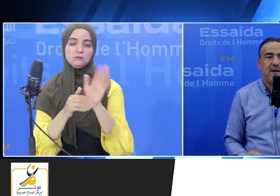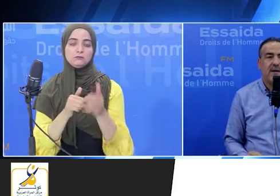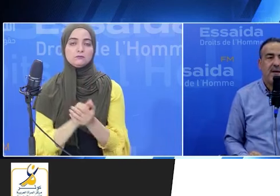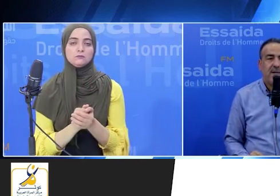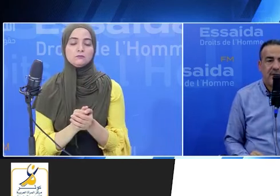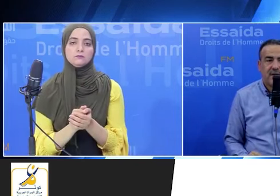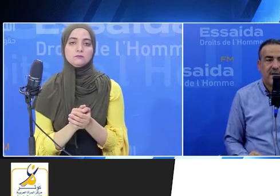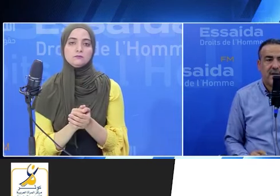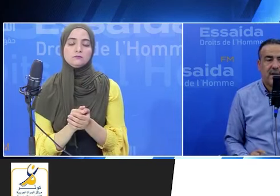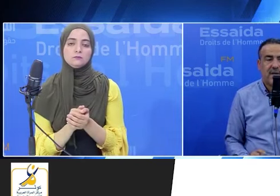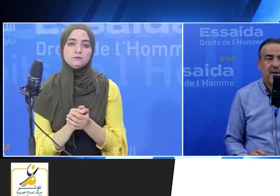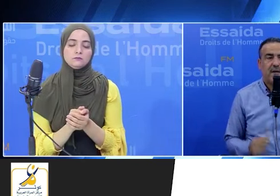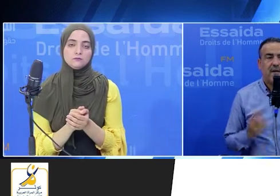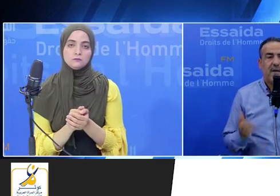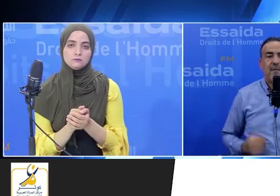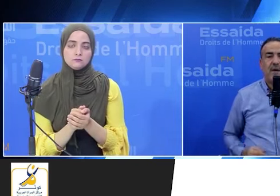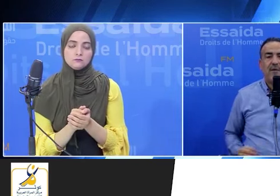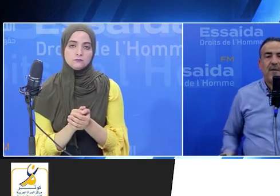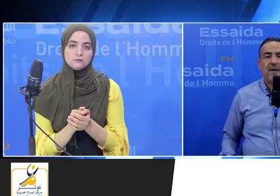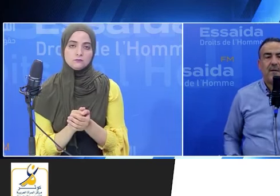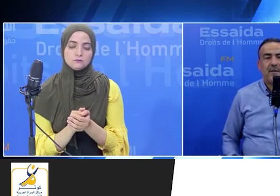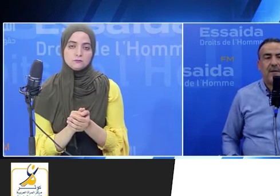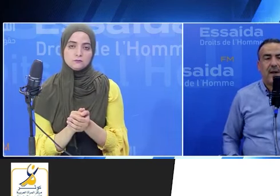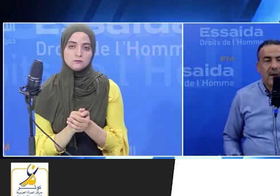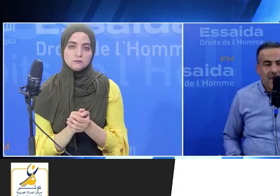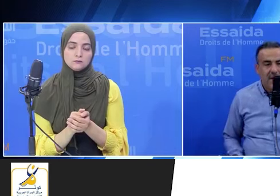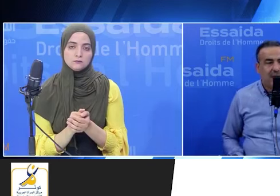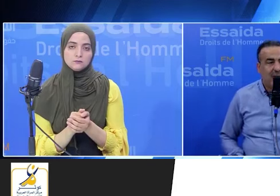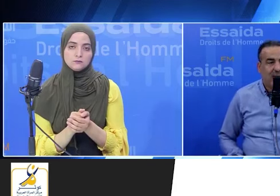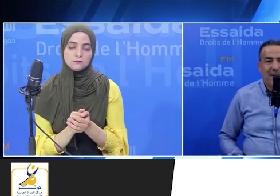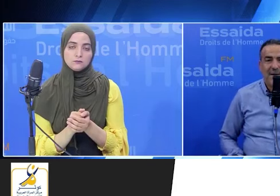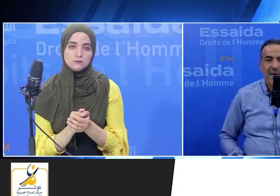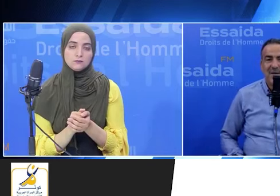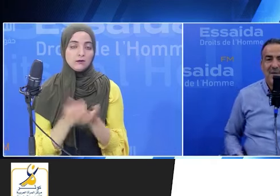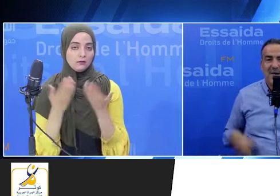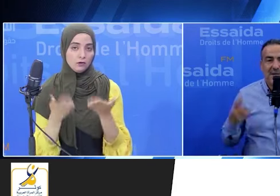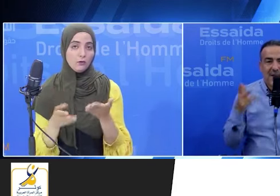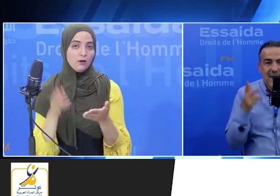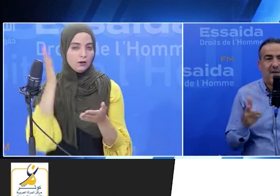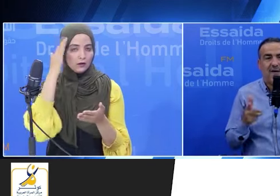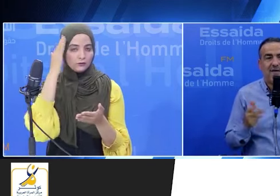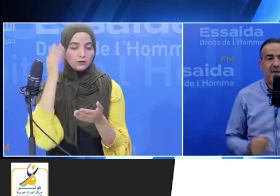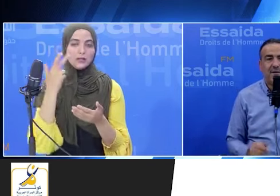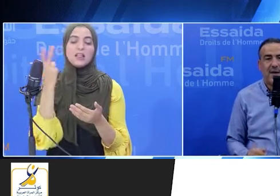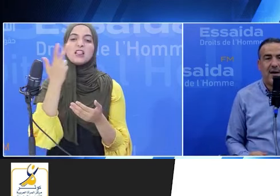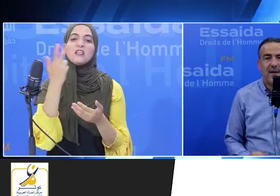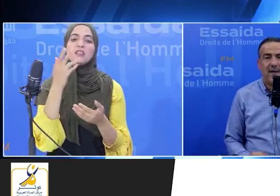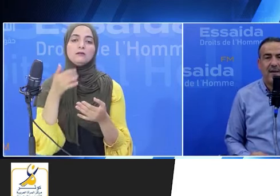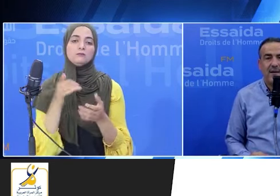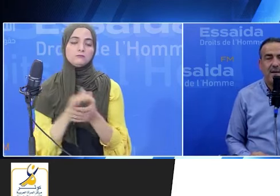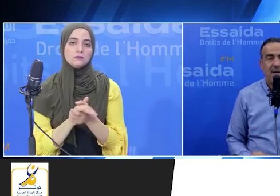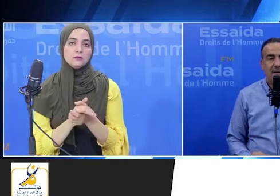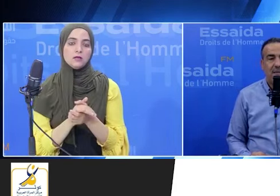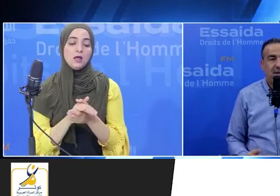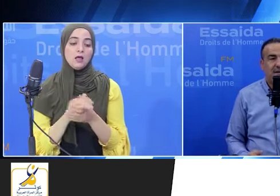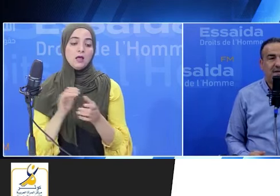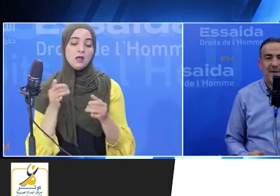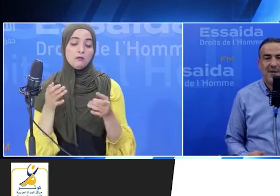مراة متراشحة كما معلومة علمت بهتا وبرك ثم تقيب ثلاثة من الأشخة دولي أعاقة